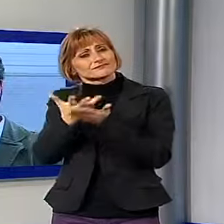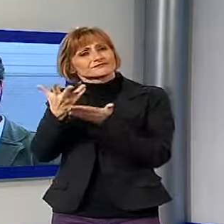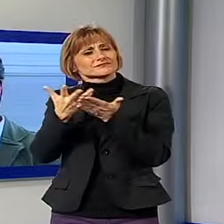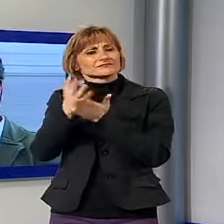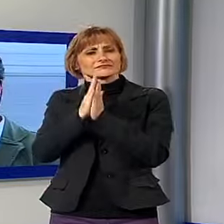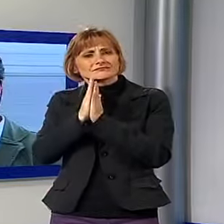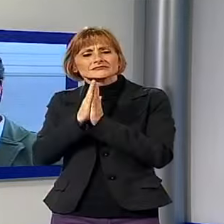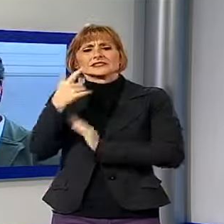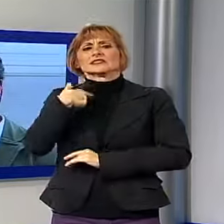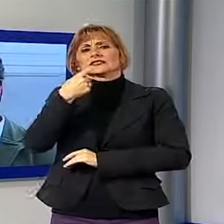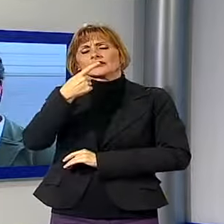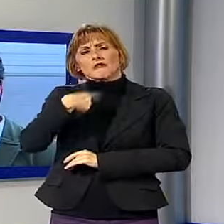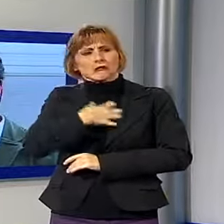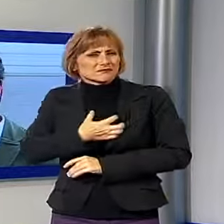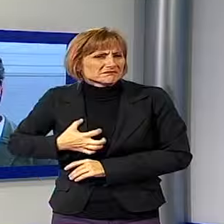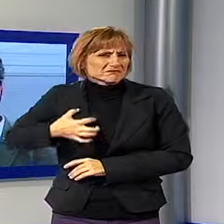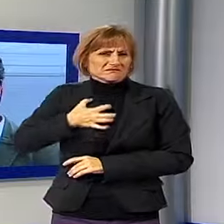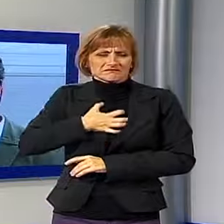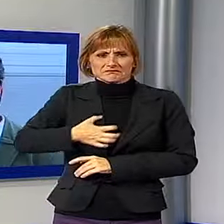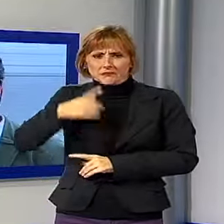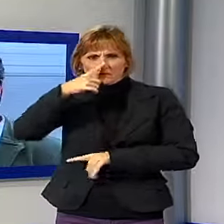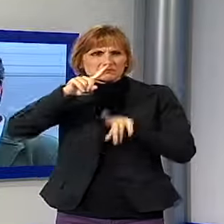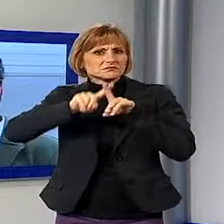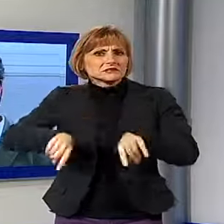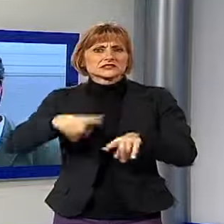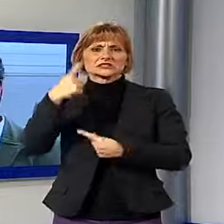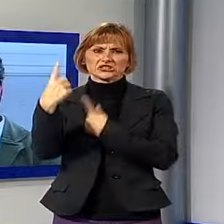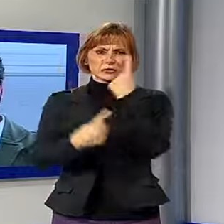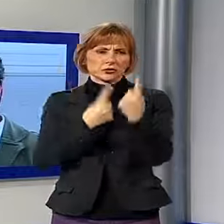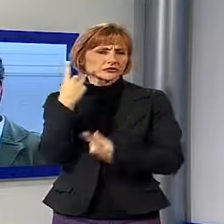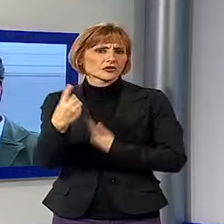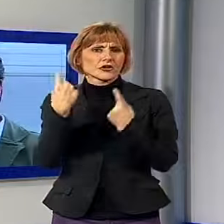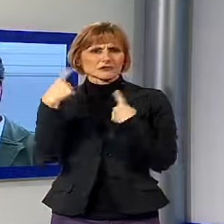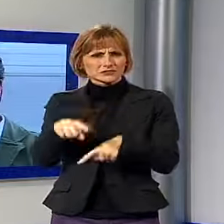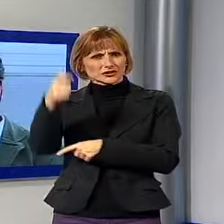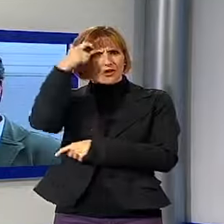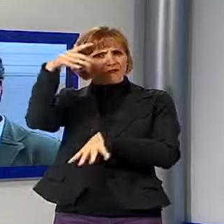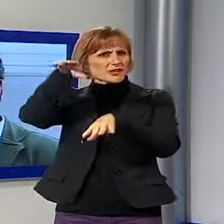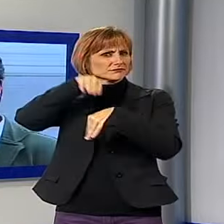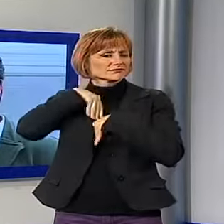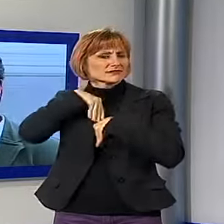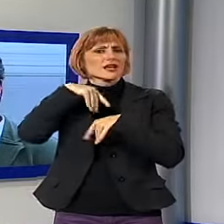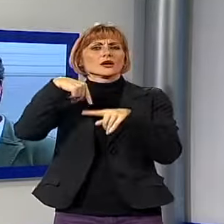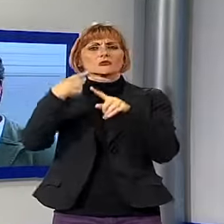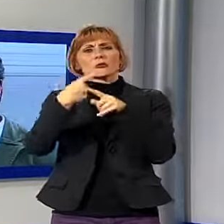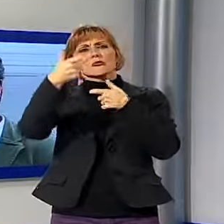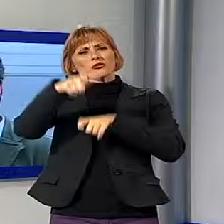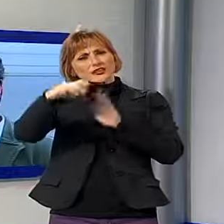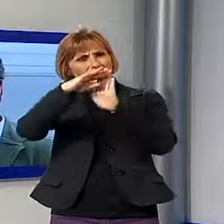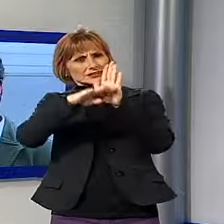disorientato e sgomento della situazione generata dalla mancata costituzione del governo e dalle motivazioni adottate. Dice